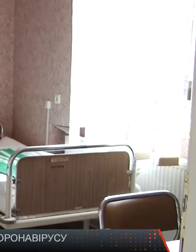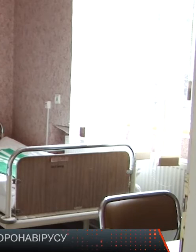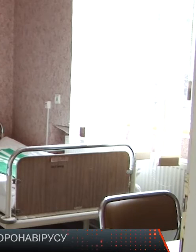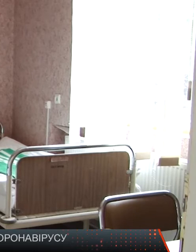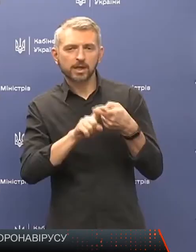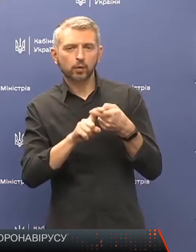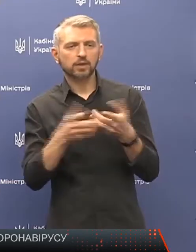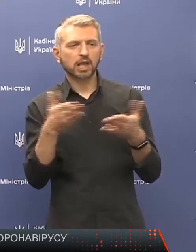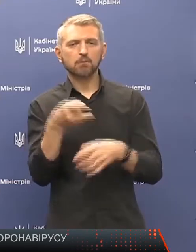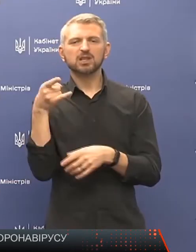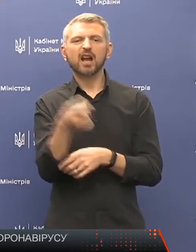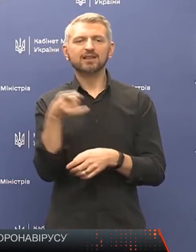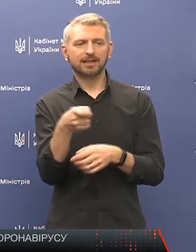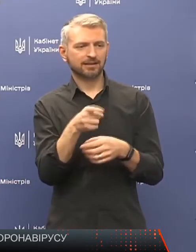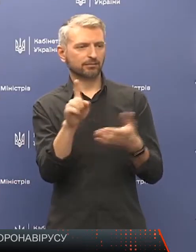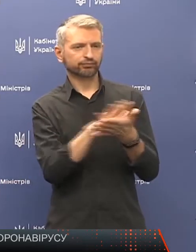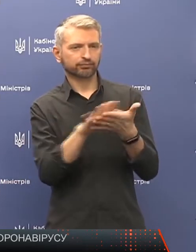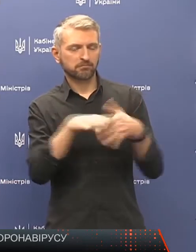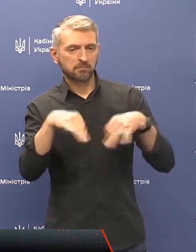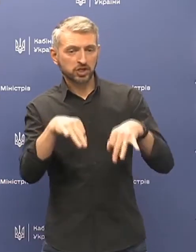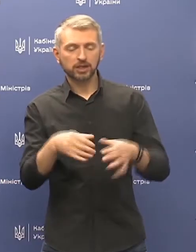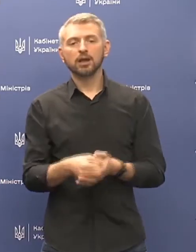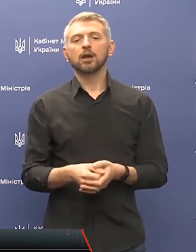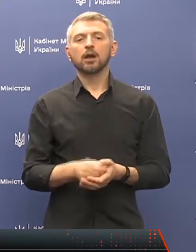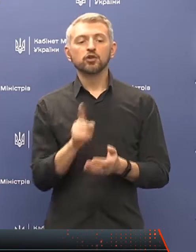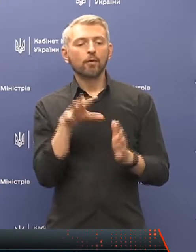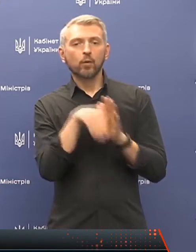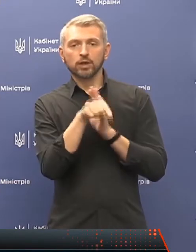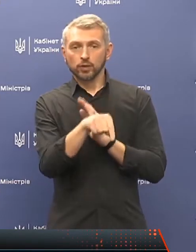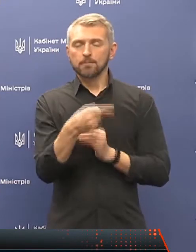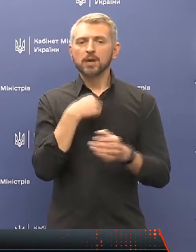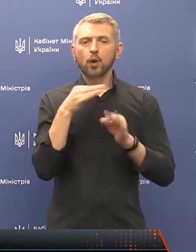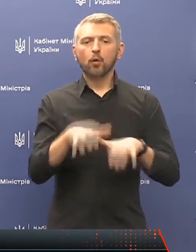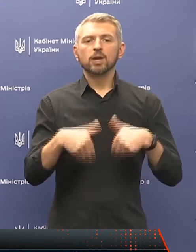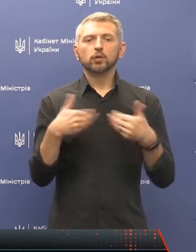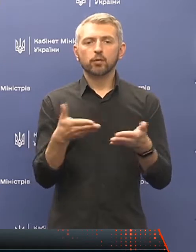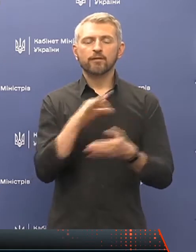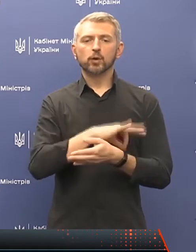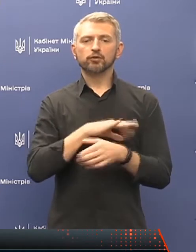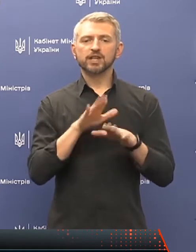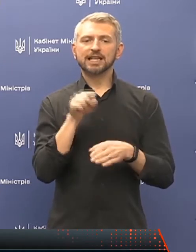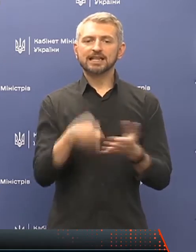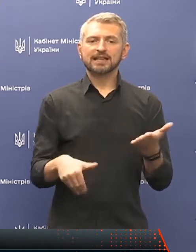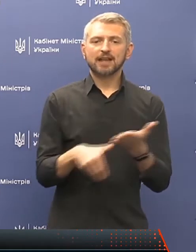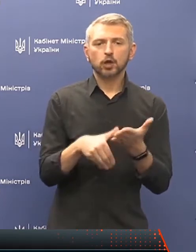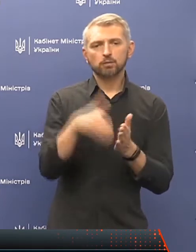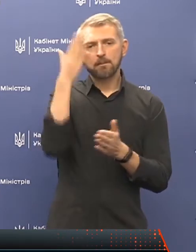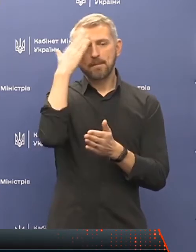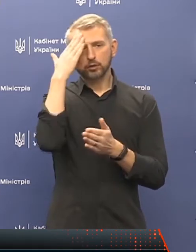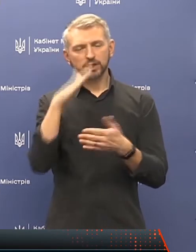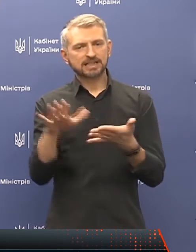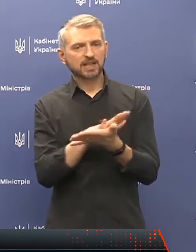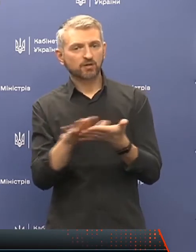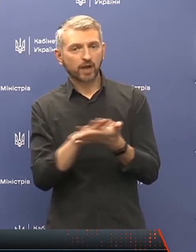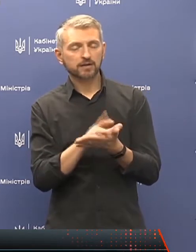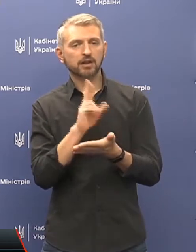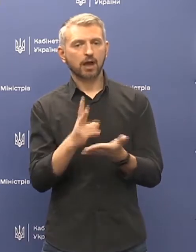Ми рекомендуємо використовувати тільки ті засоби і методи дезінфекції, як поточні,